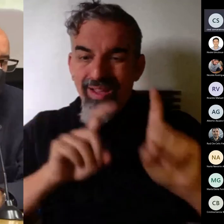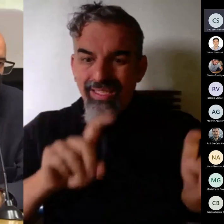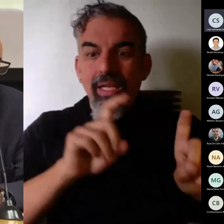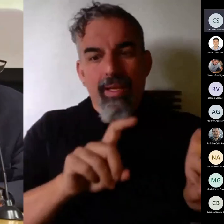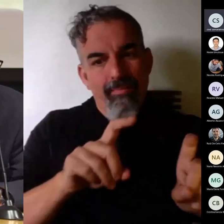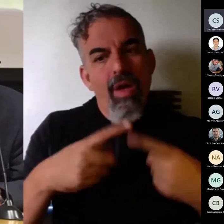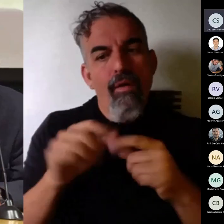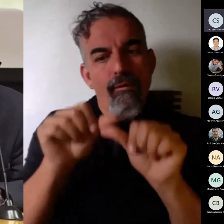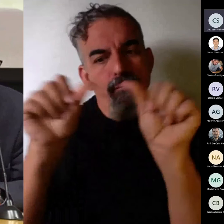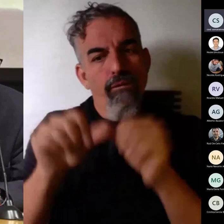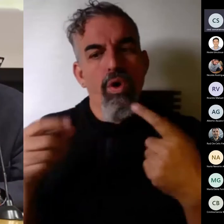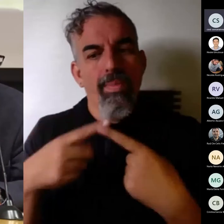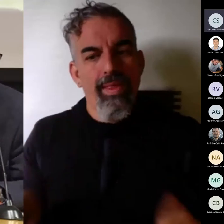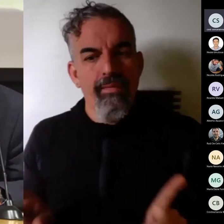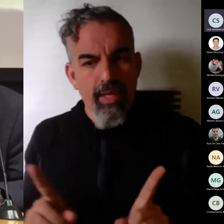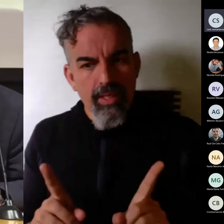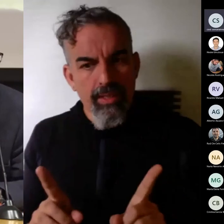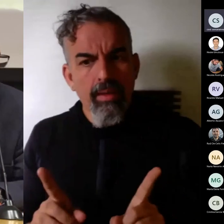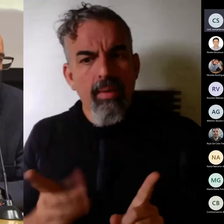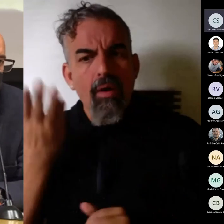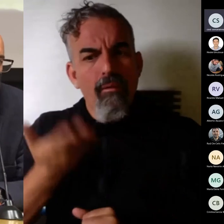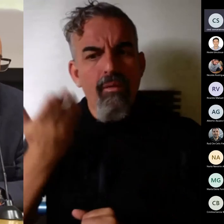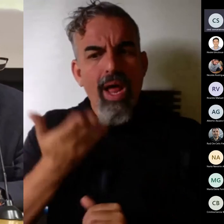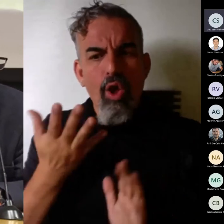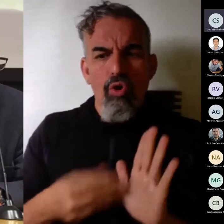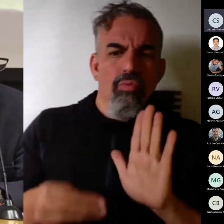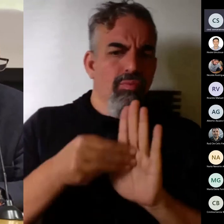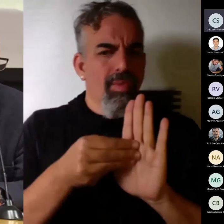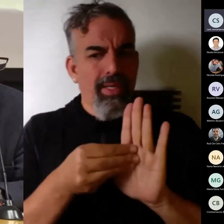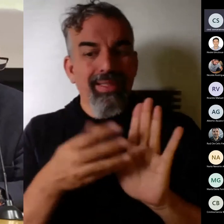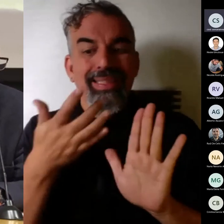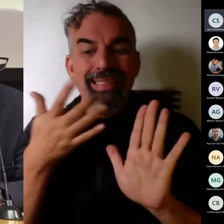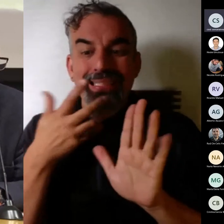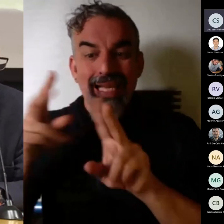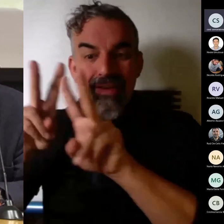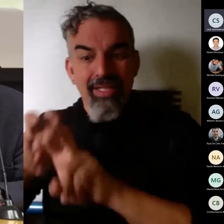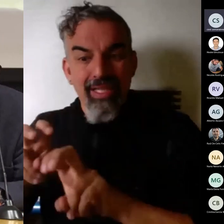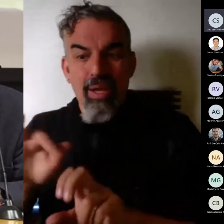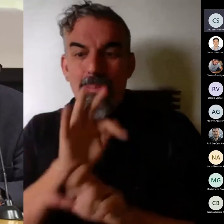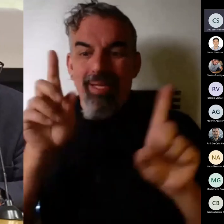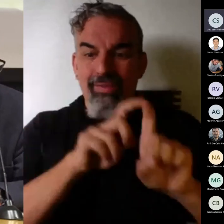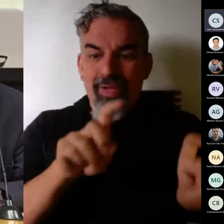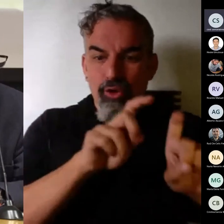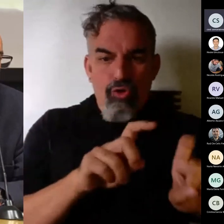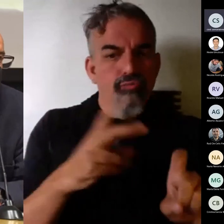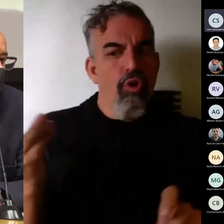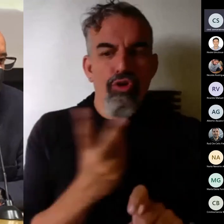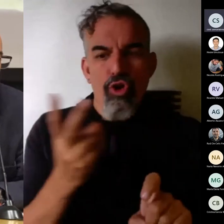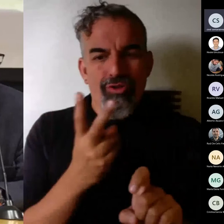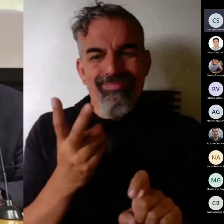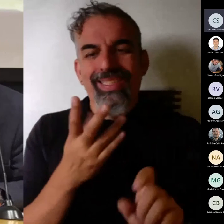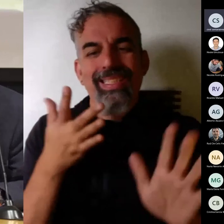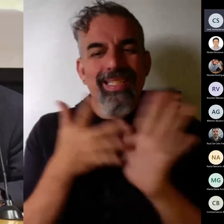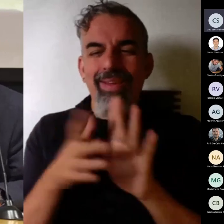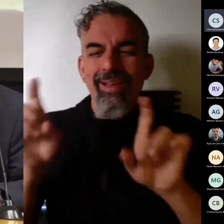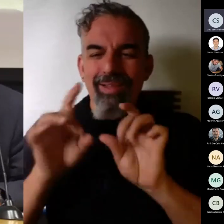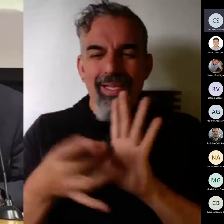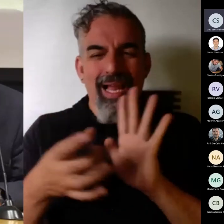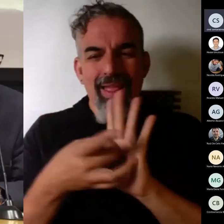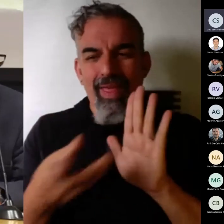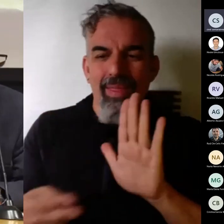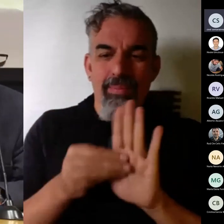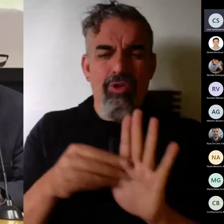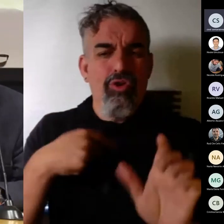eso es un valor añadido que se tiene cuando se hacen los dos factores es verdad que la carga de